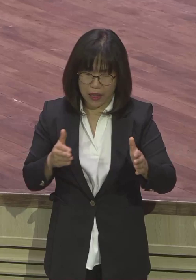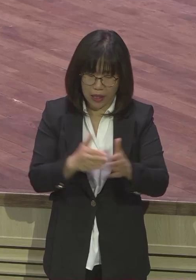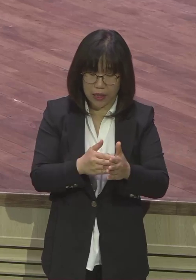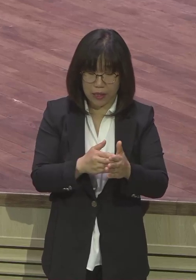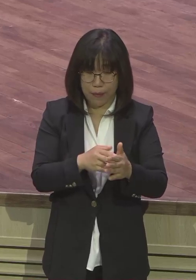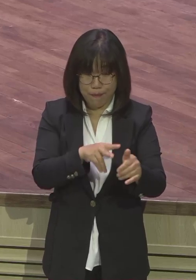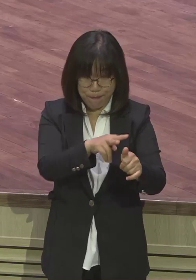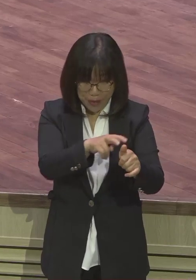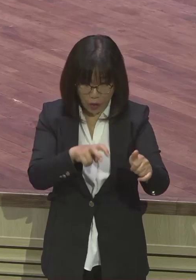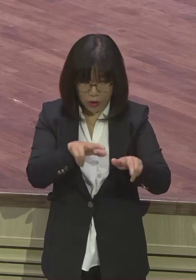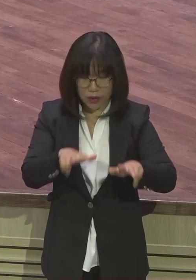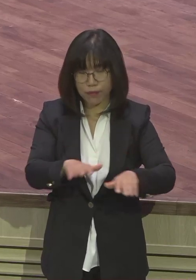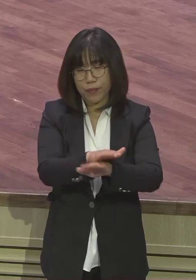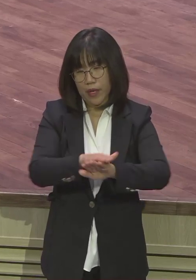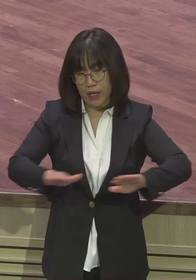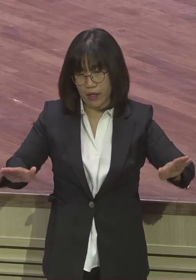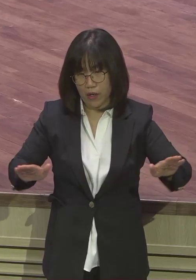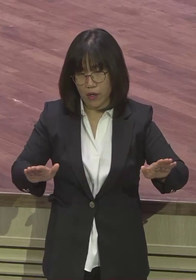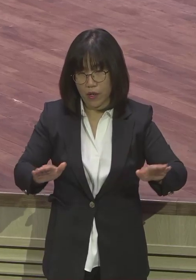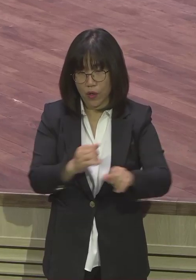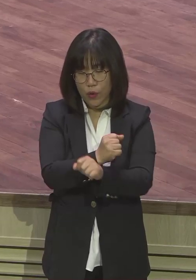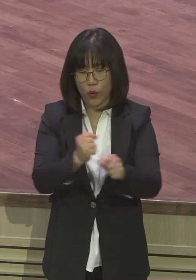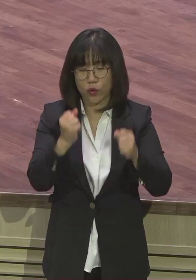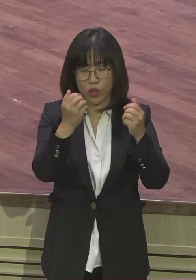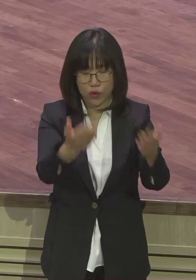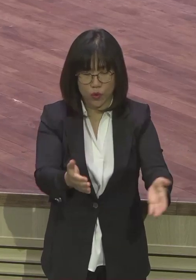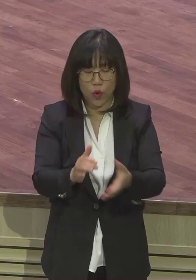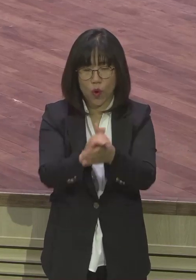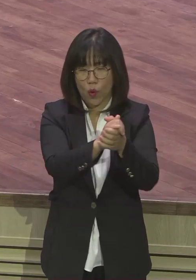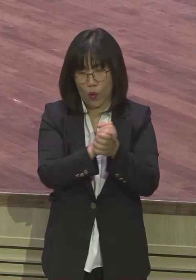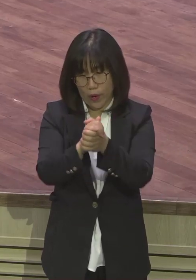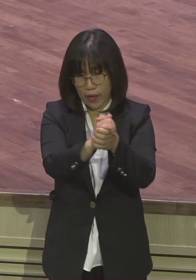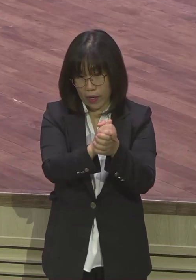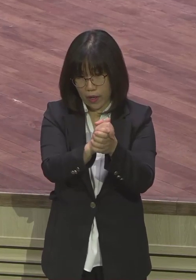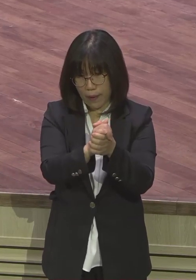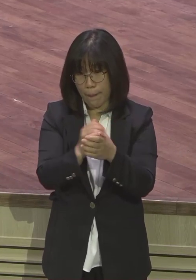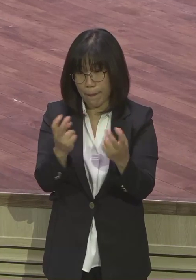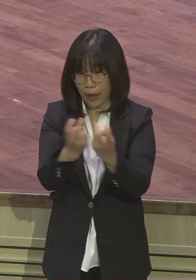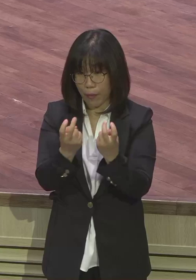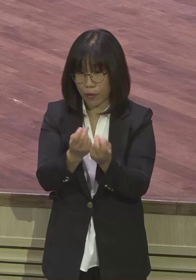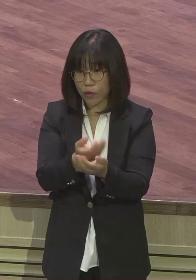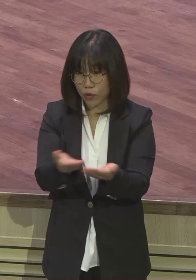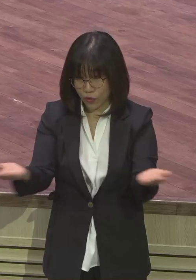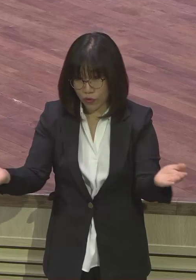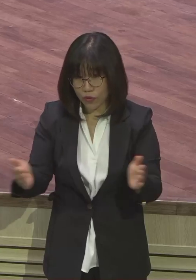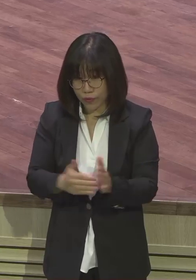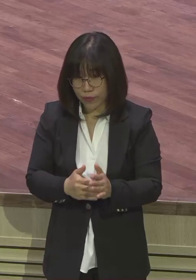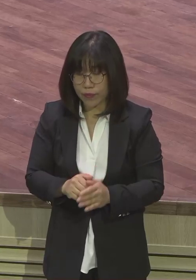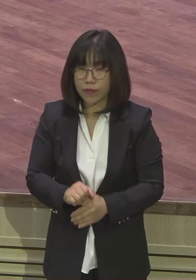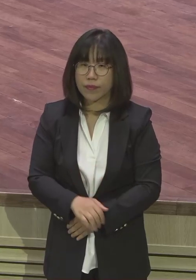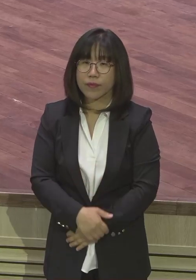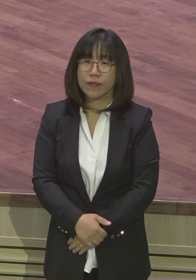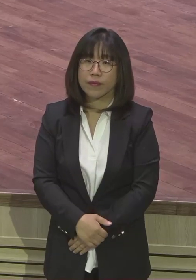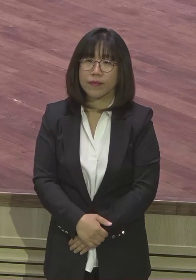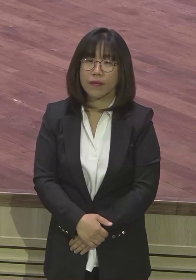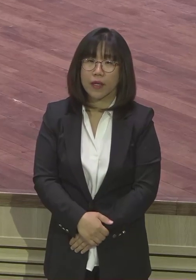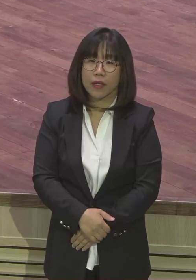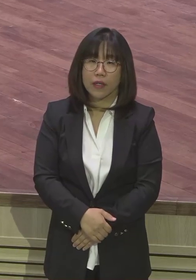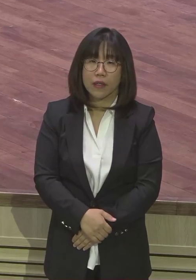화해. 용서와 화해. 이 길을 열어주신 거예요. 우리는 이런 하나님의 뜻과 교획에 방향